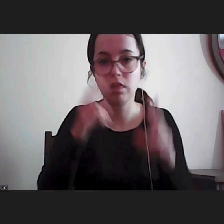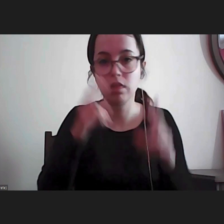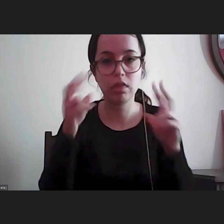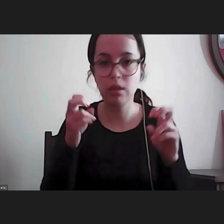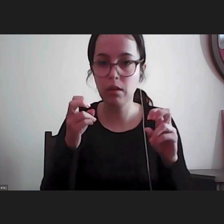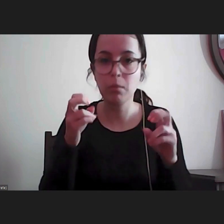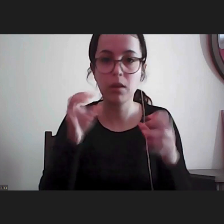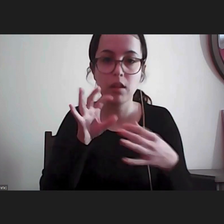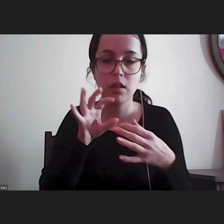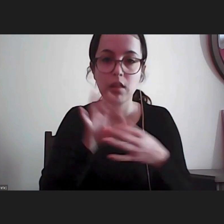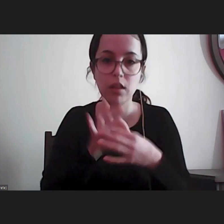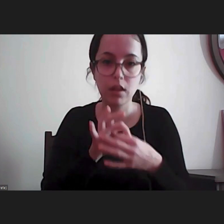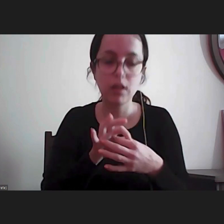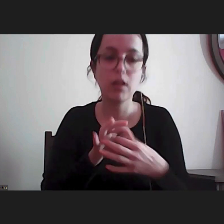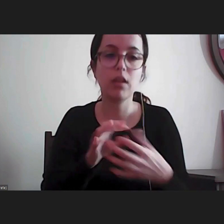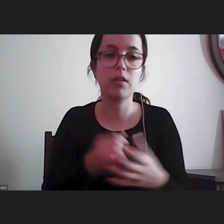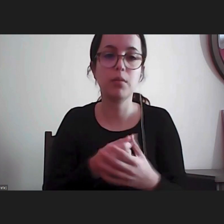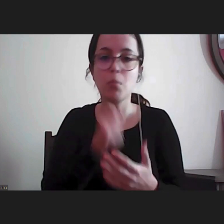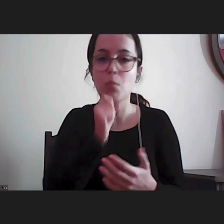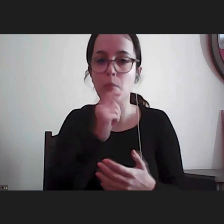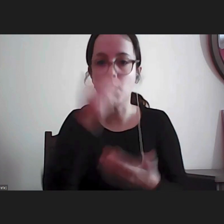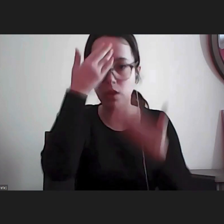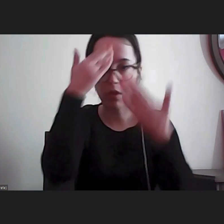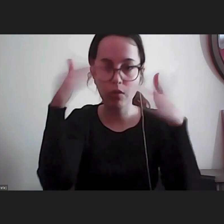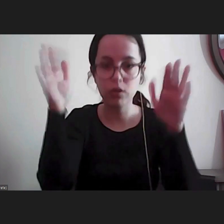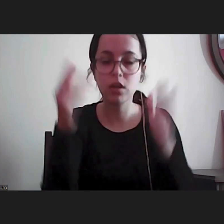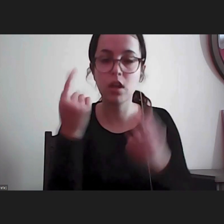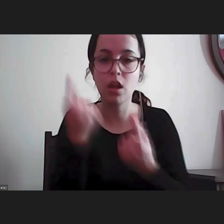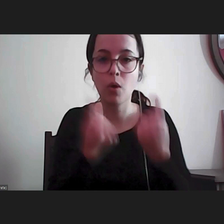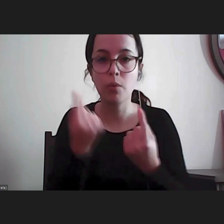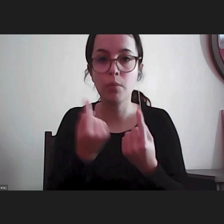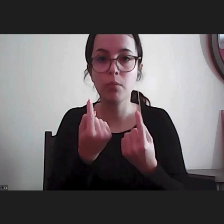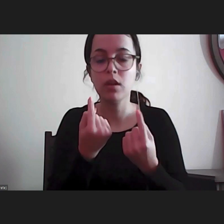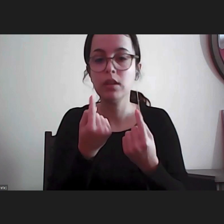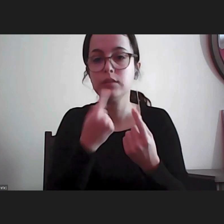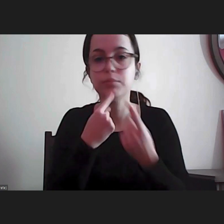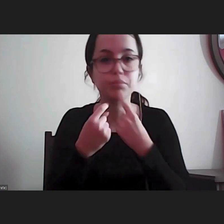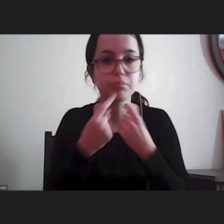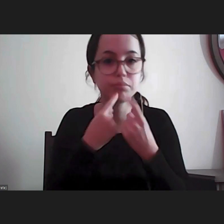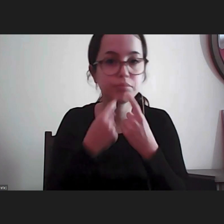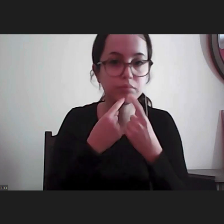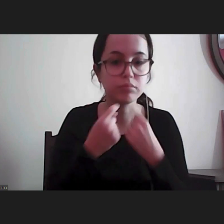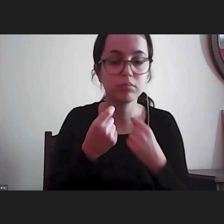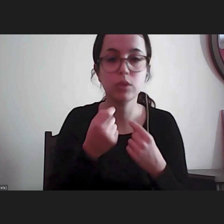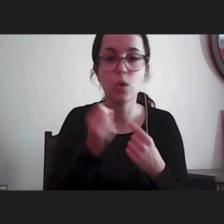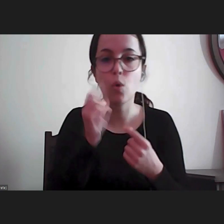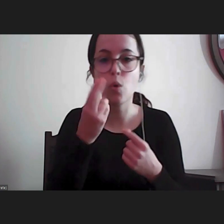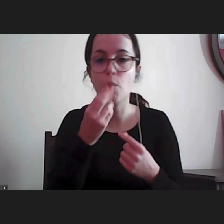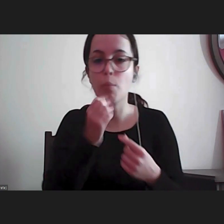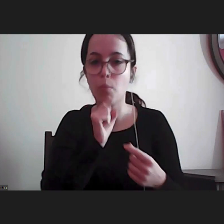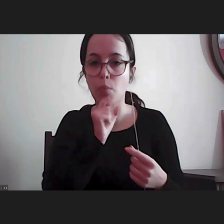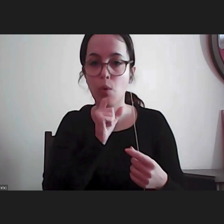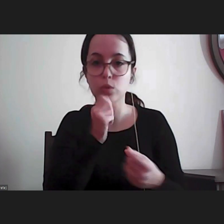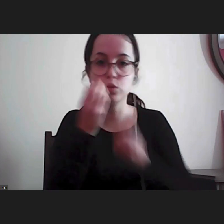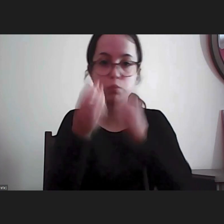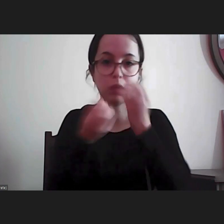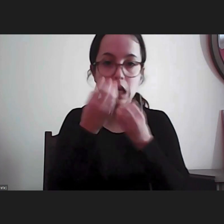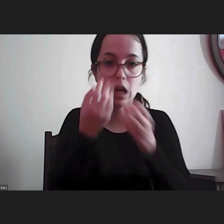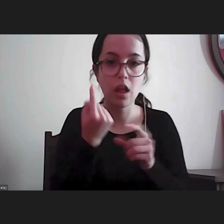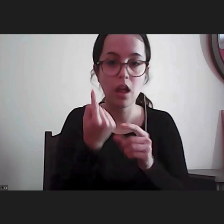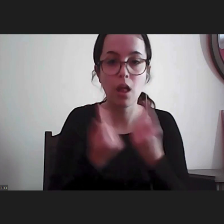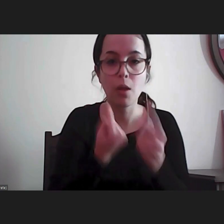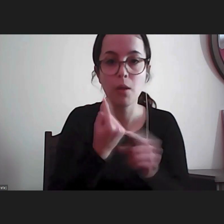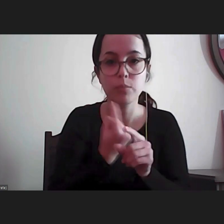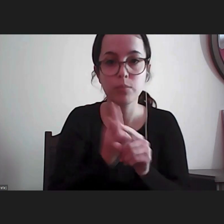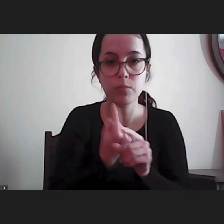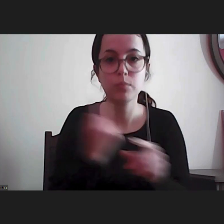que estivessem inteiramente à vontade para alguma questão alguma explicitação que possam ter em mente